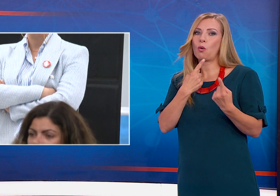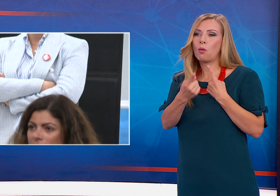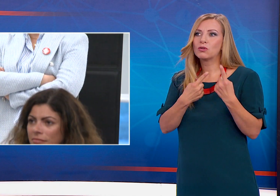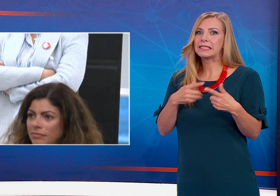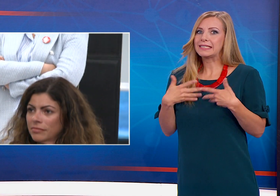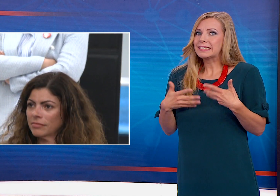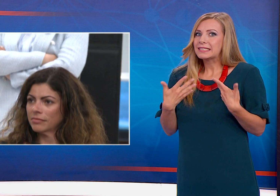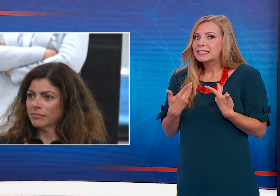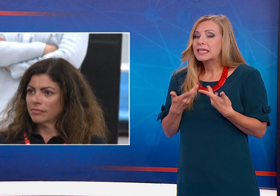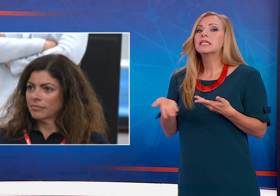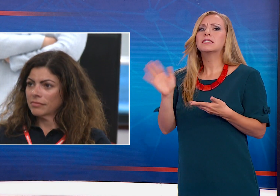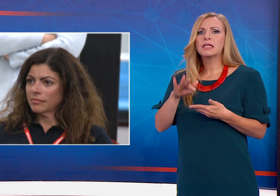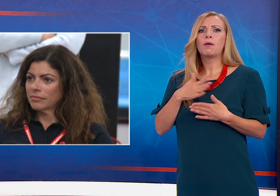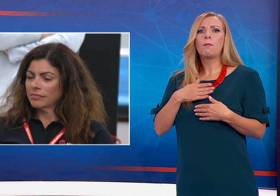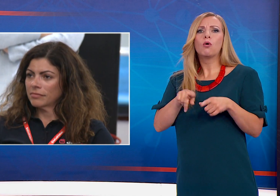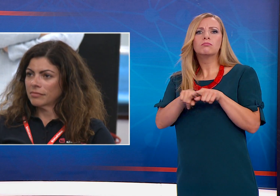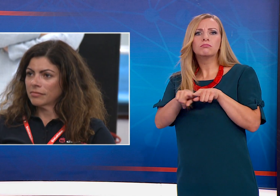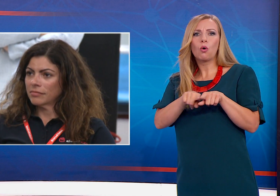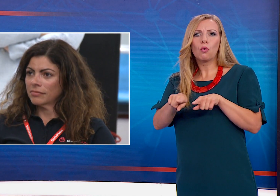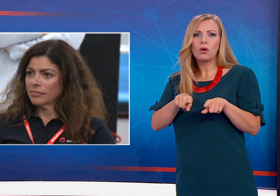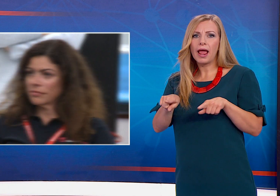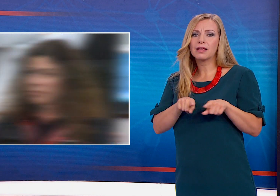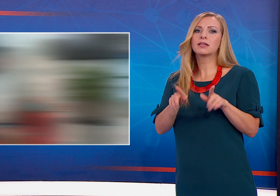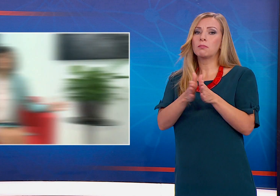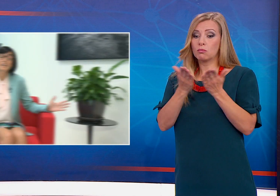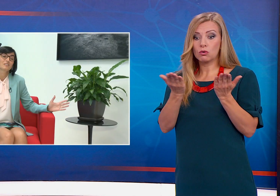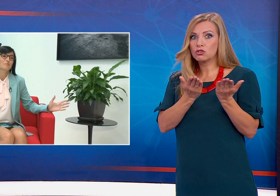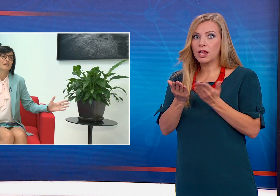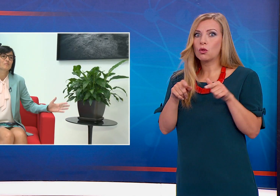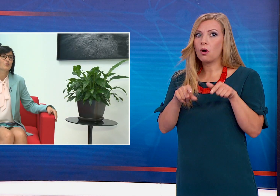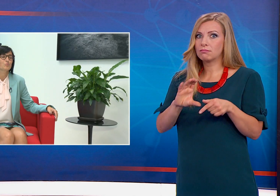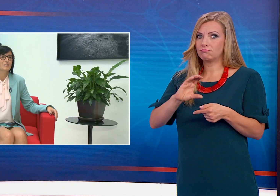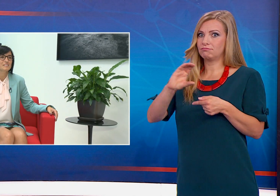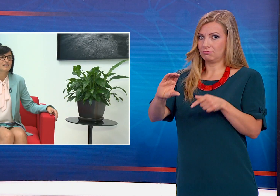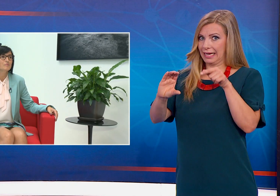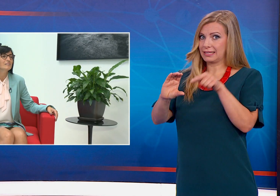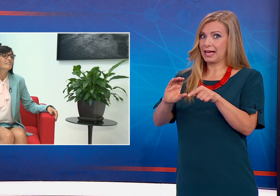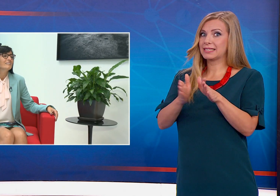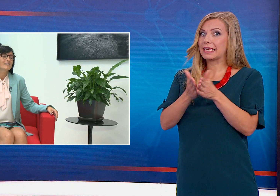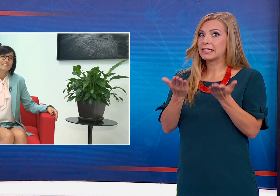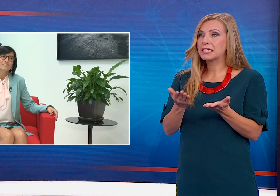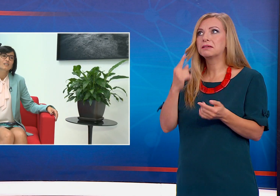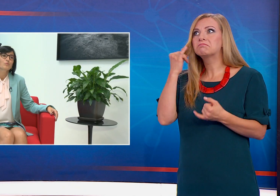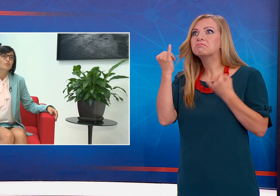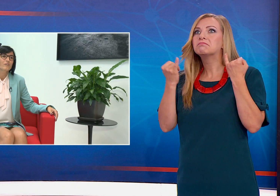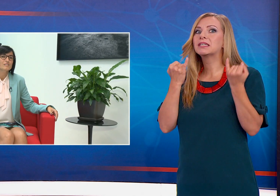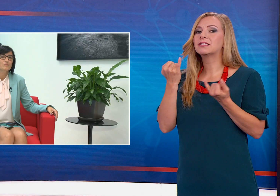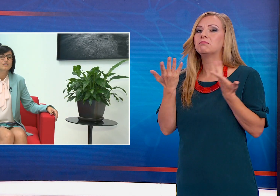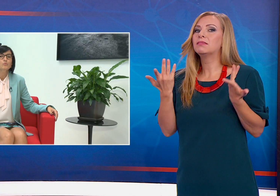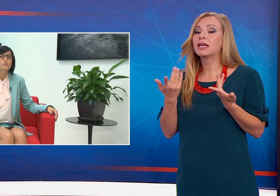издателството прочетоха книгата и всички бяхме единодушни, че трябва да направим нещо по тази тема. И така стигнахме до това събитие, което